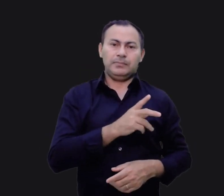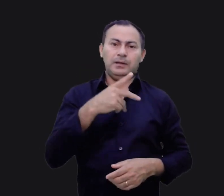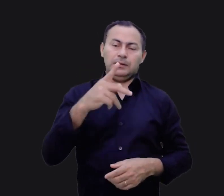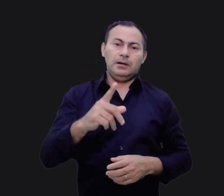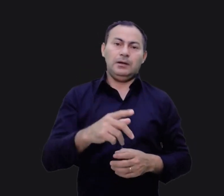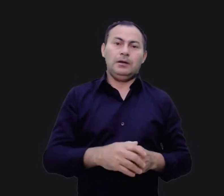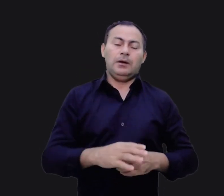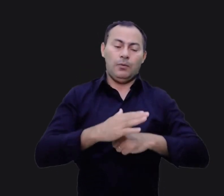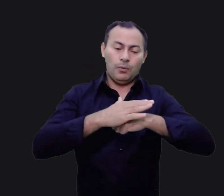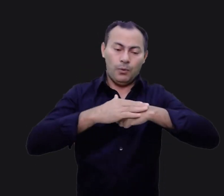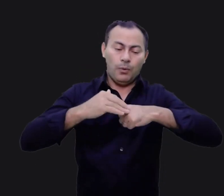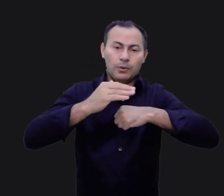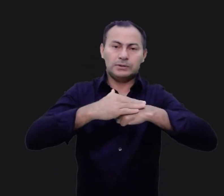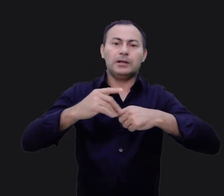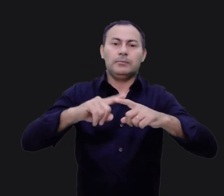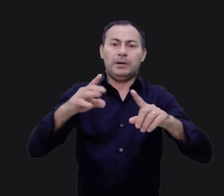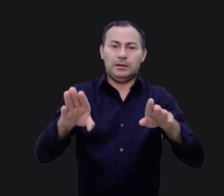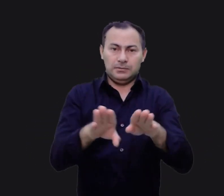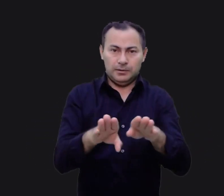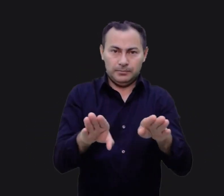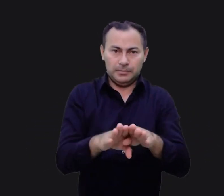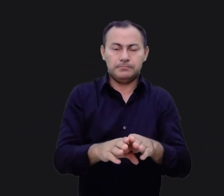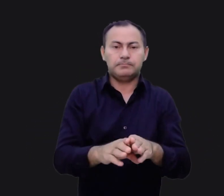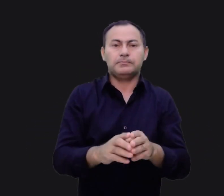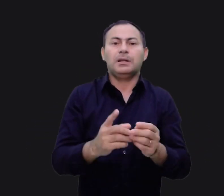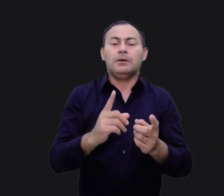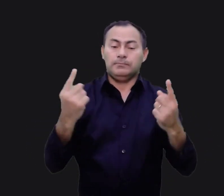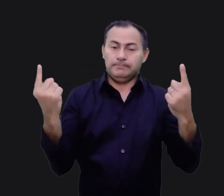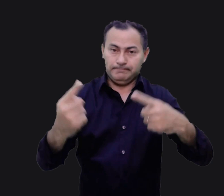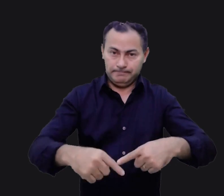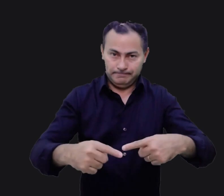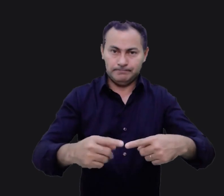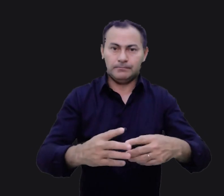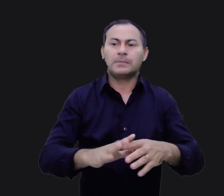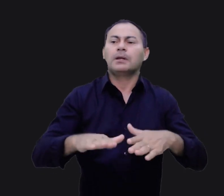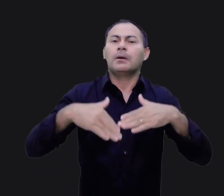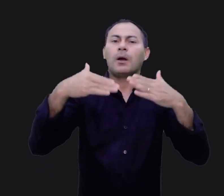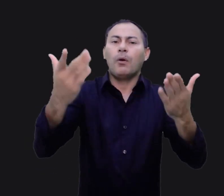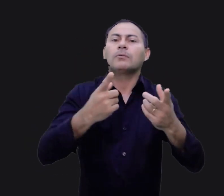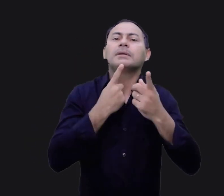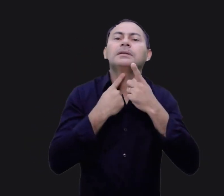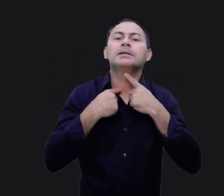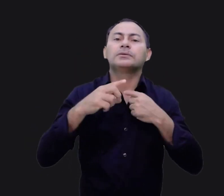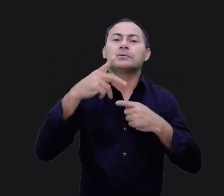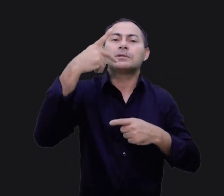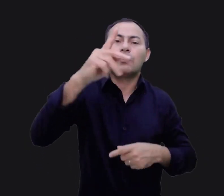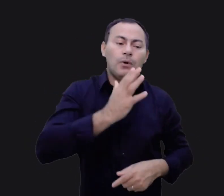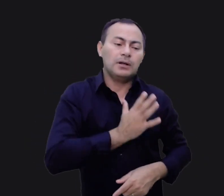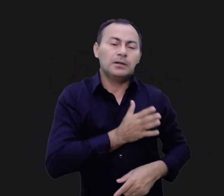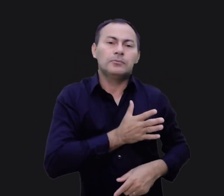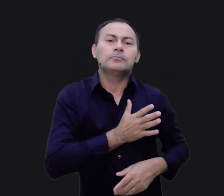Isso é um grande consolo, mas também é um grande desafio. Quais são os desejos do seu coração?